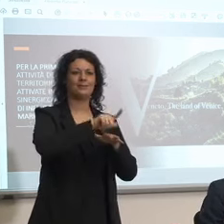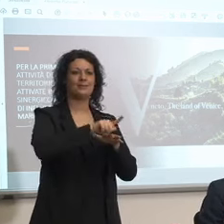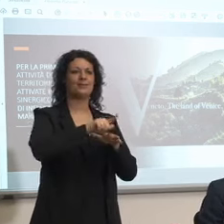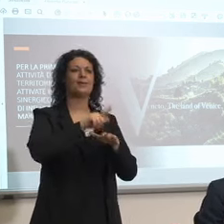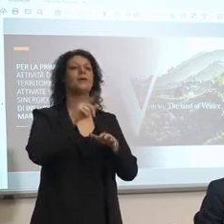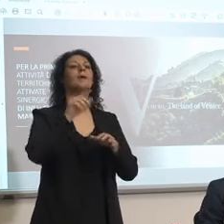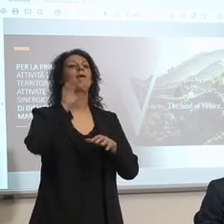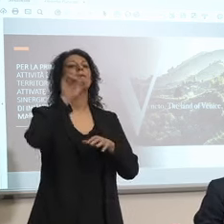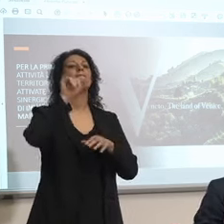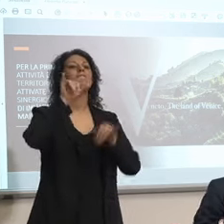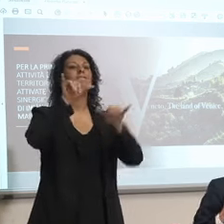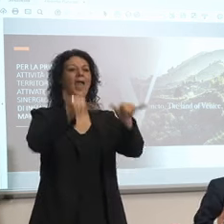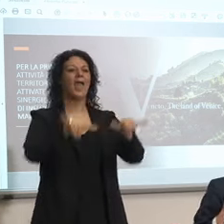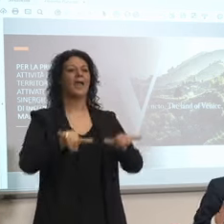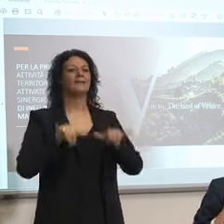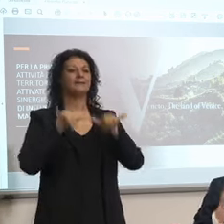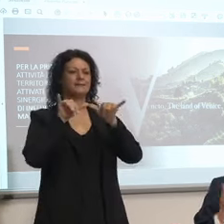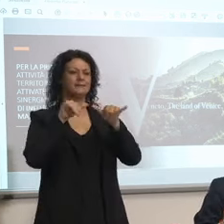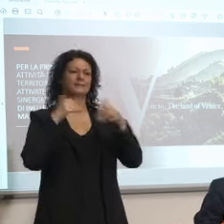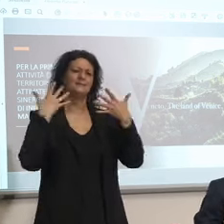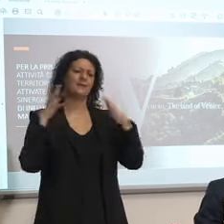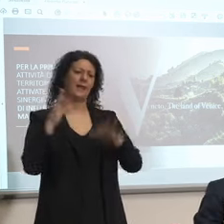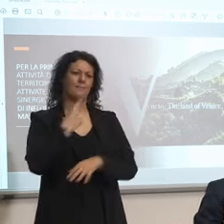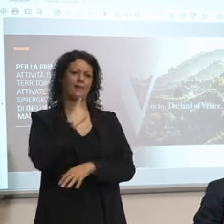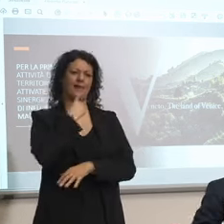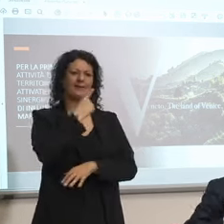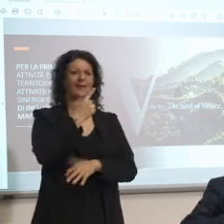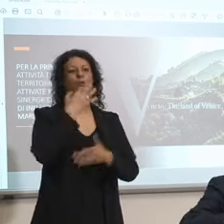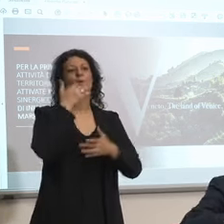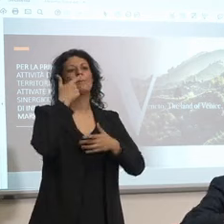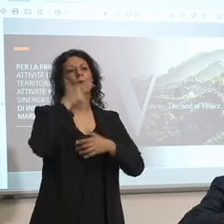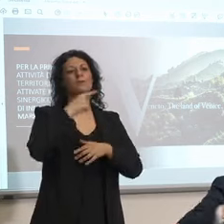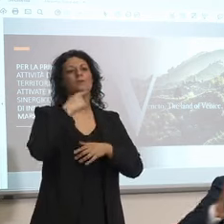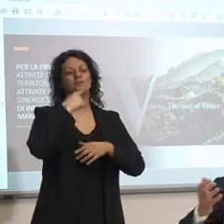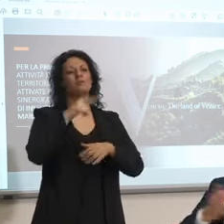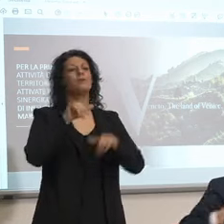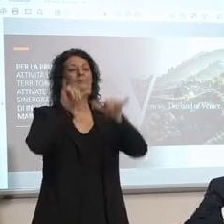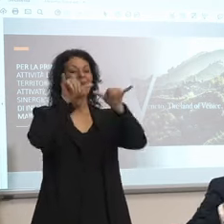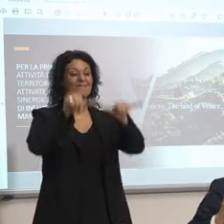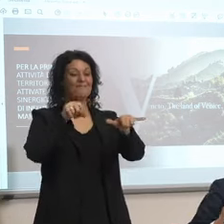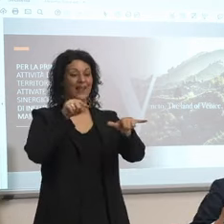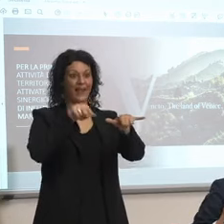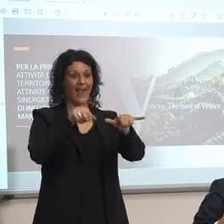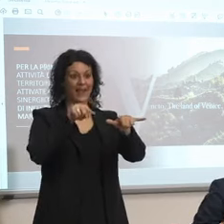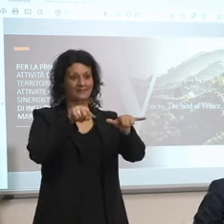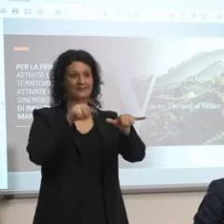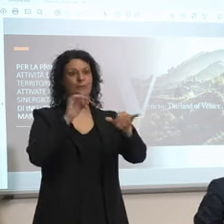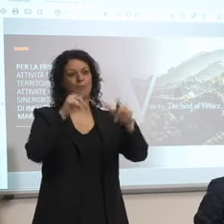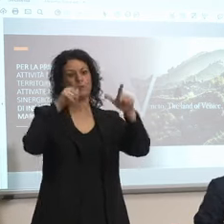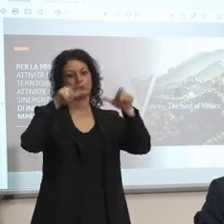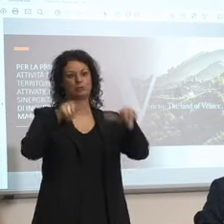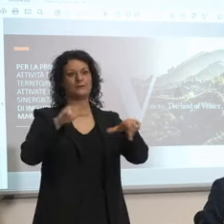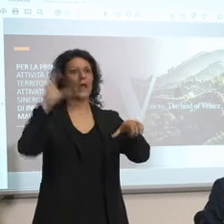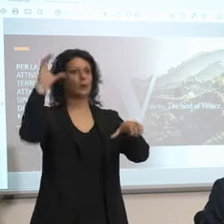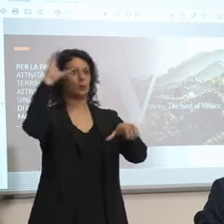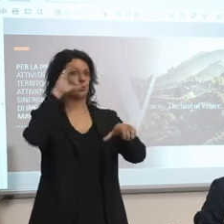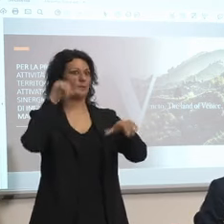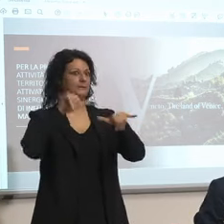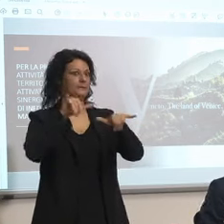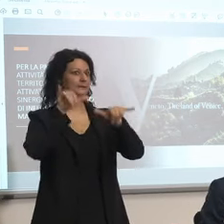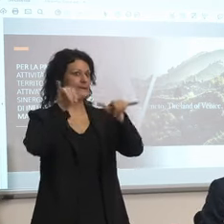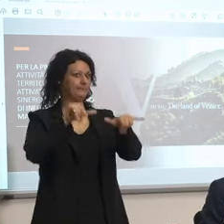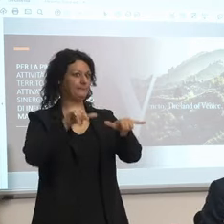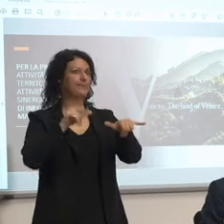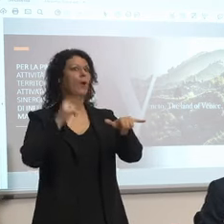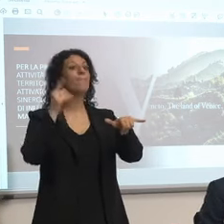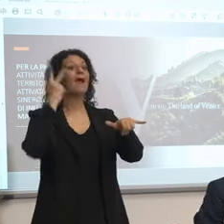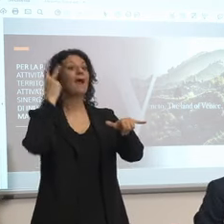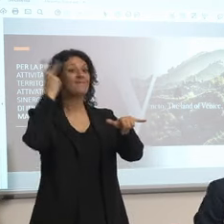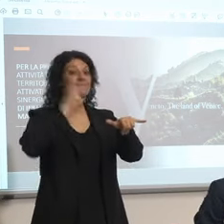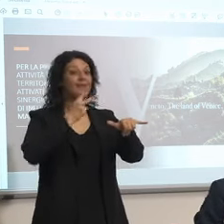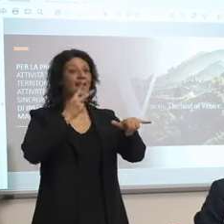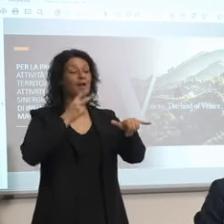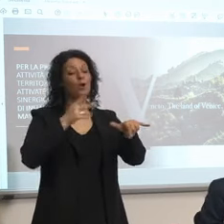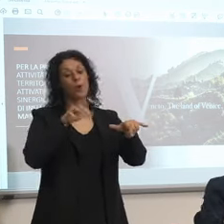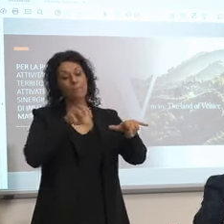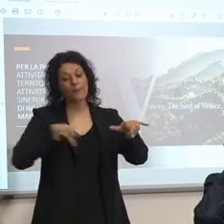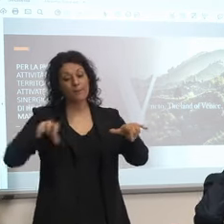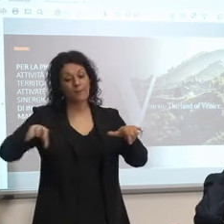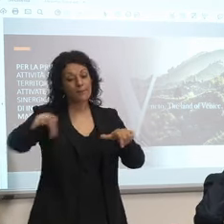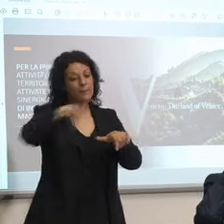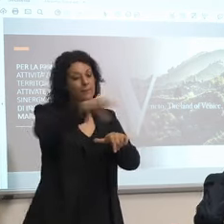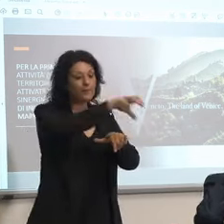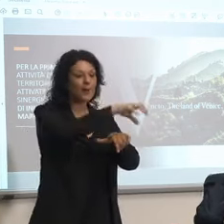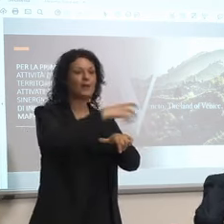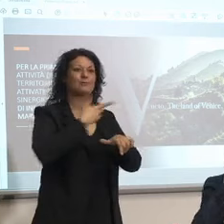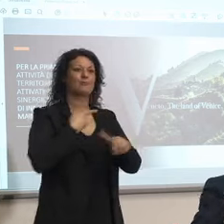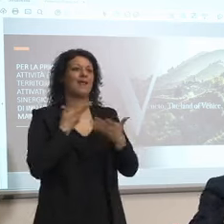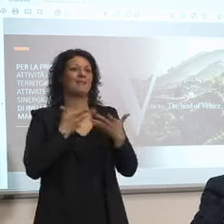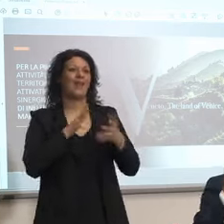attrattore universale e poi diciamo che nell'introterra di Venezia c'è di tutto e di più poi abbiamo un'agenzia milanese che ha vinto